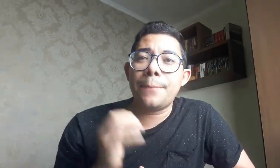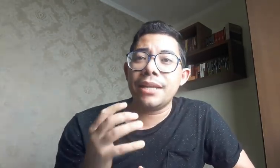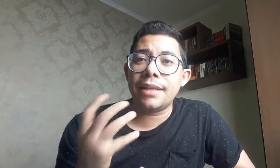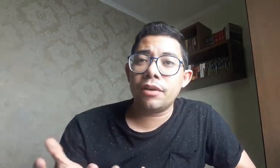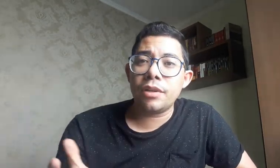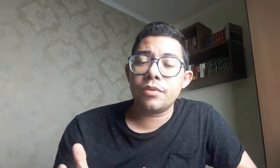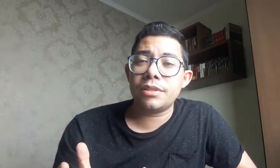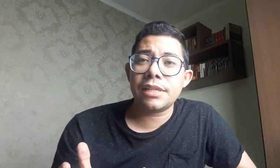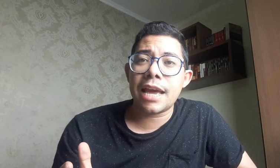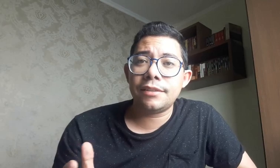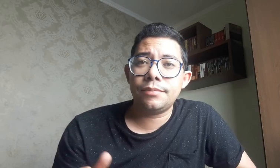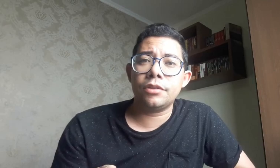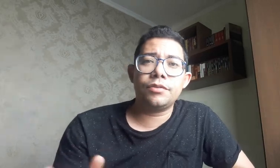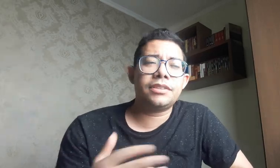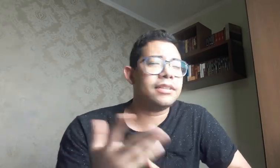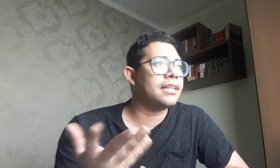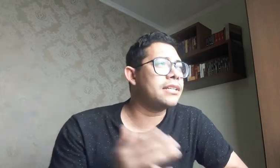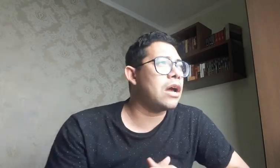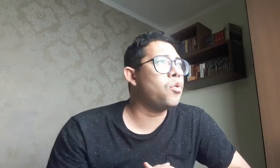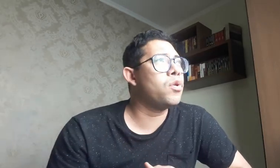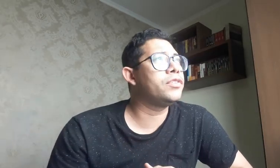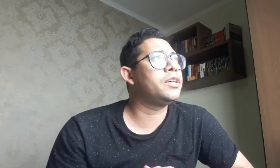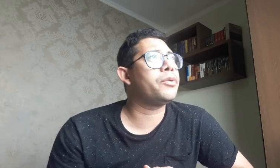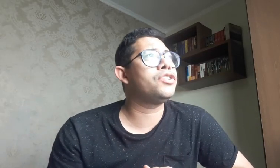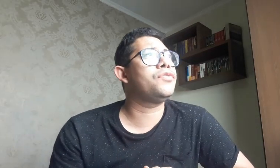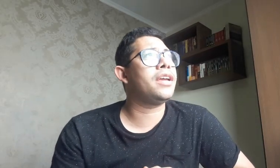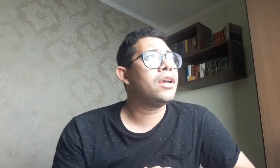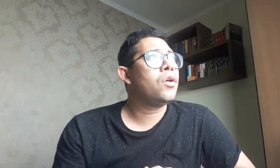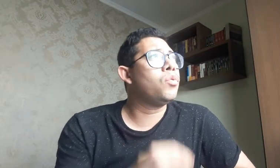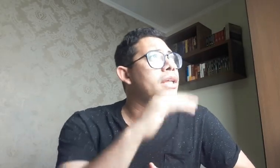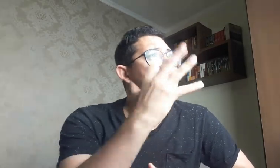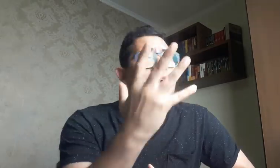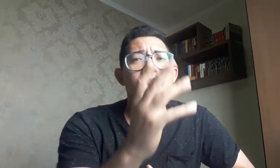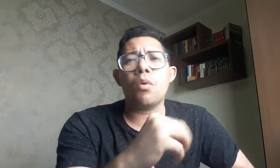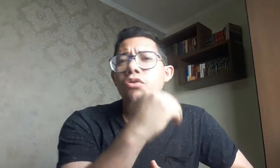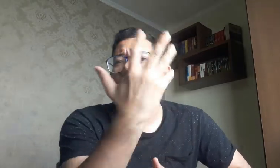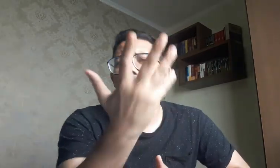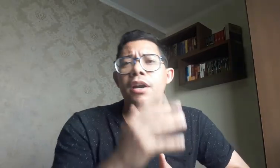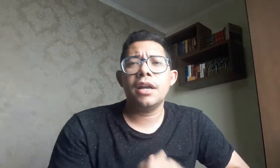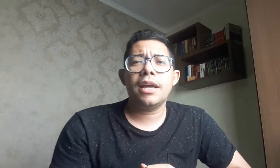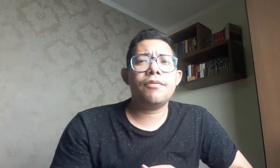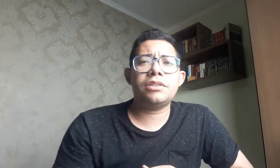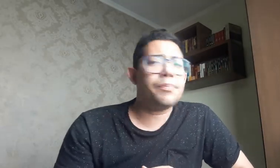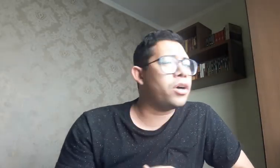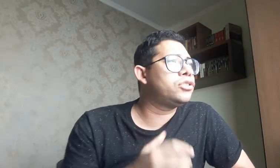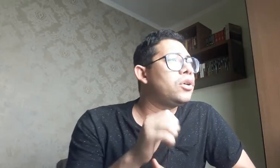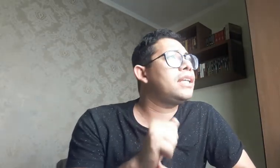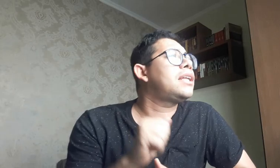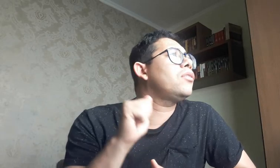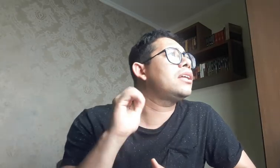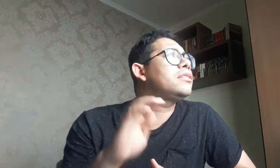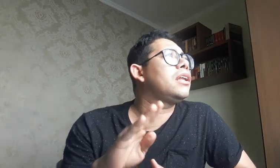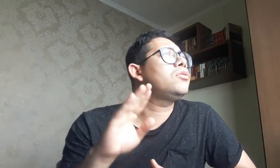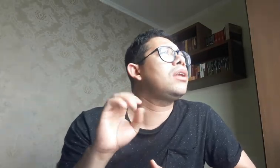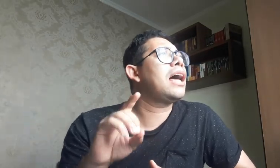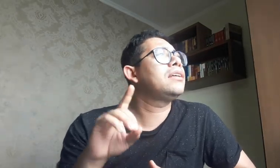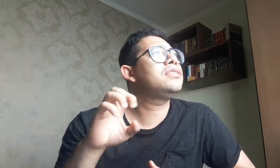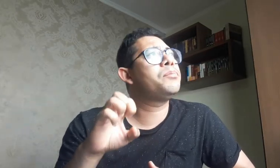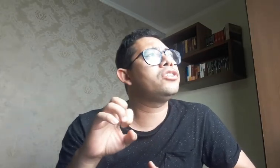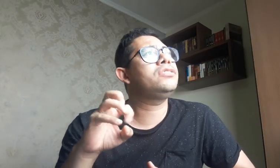aprendendo língua de sinais. Então, se você está andando na rua, você pode ver um letreiro, um outdoor, e você pode soletrar o que está escrito lá. Você pode ir